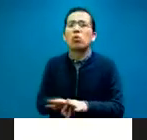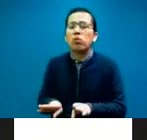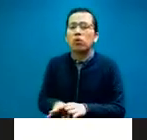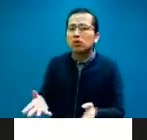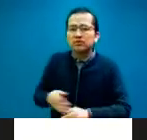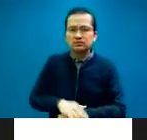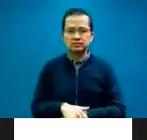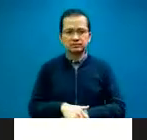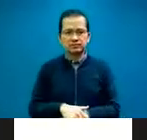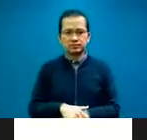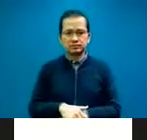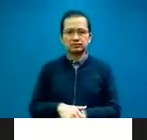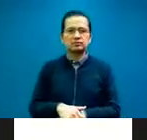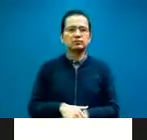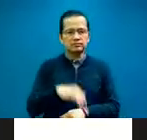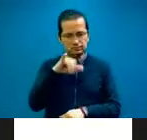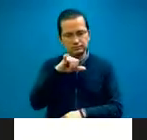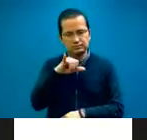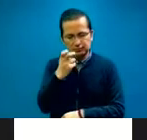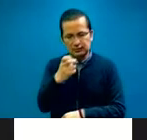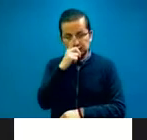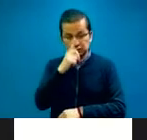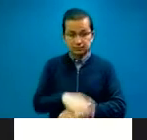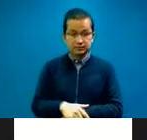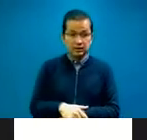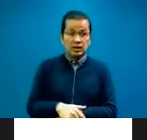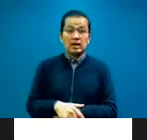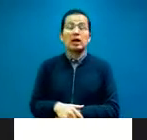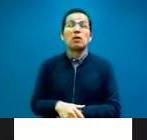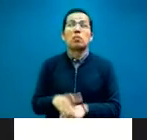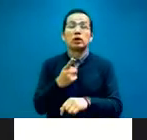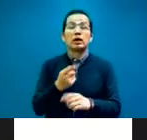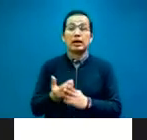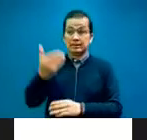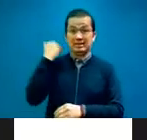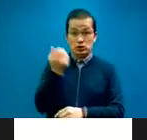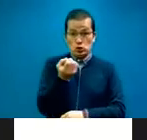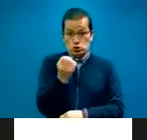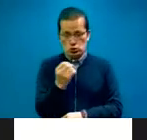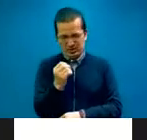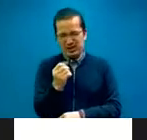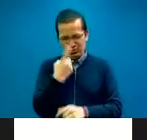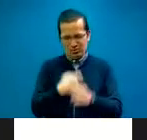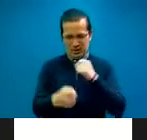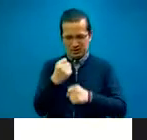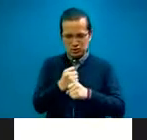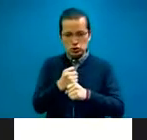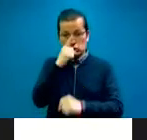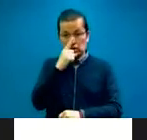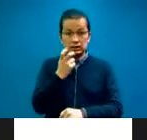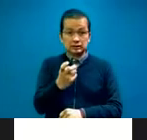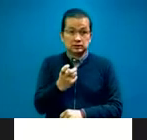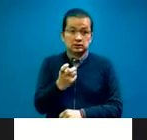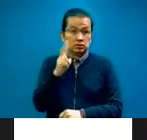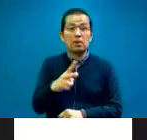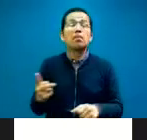Exacto. Porque además, bueno, todo esto responde a que en octubre del año pasado, pero todavía dentro del marco temporal de respuesta a la pandemia, sí, el